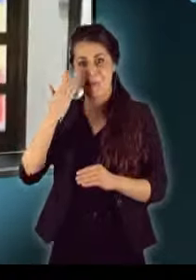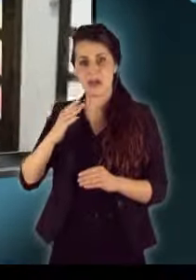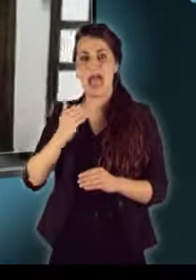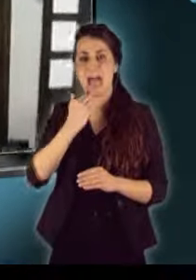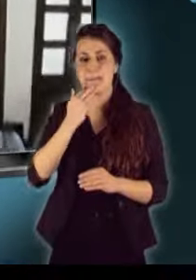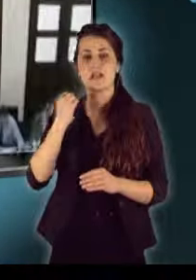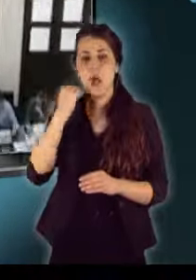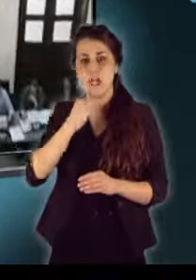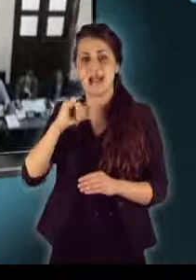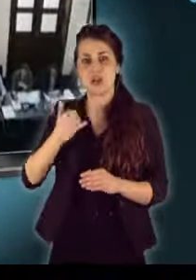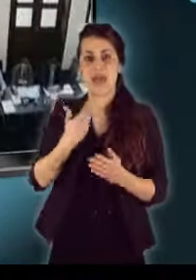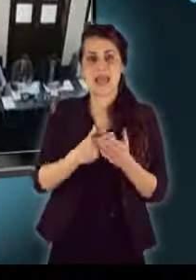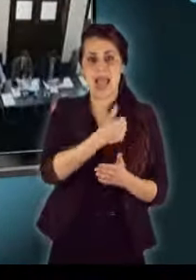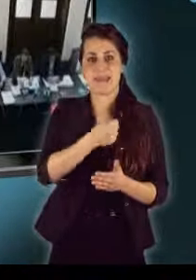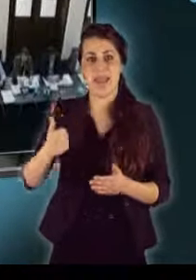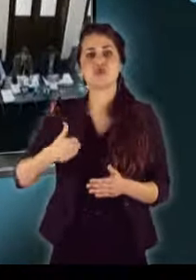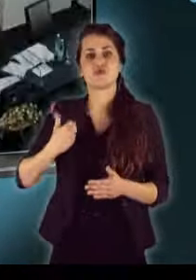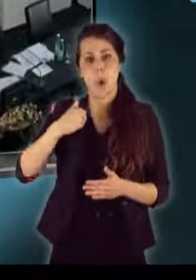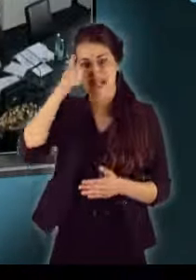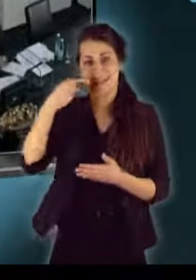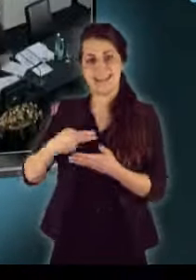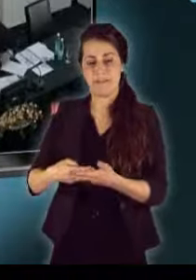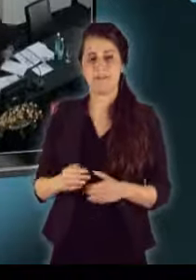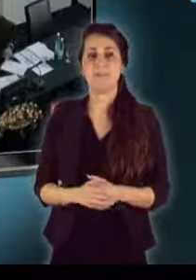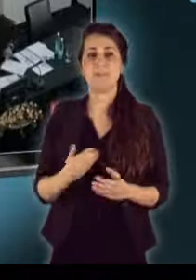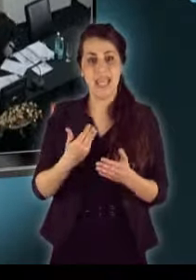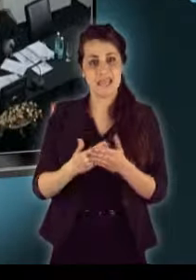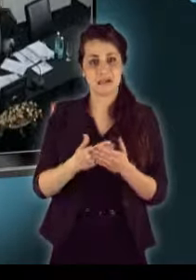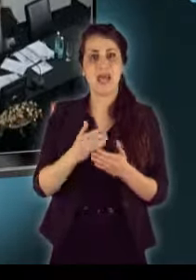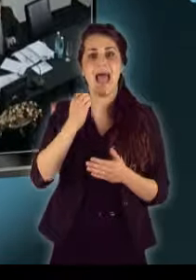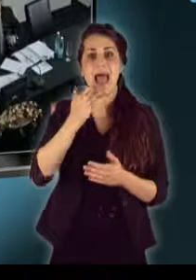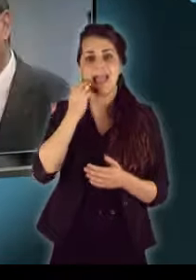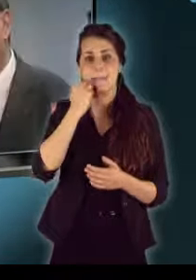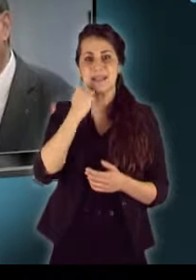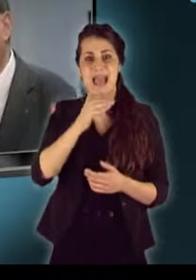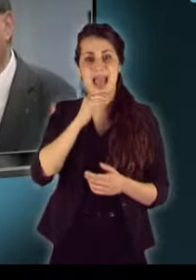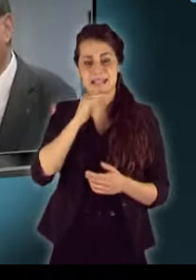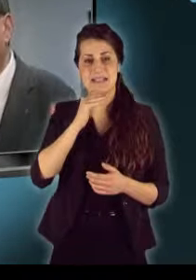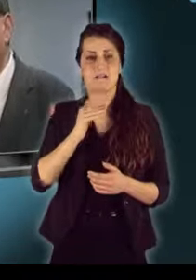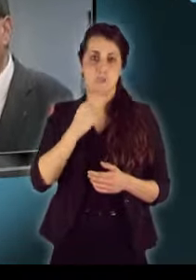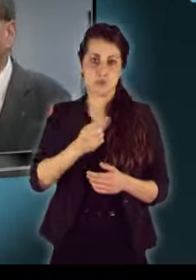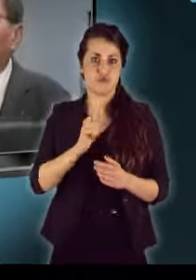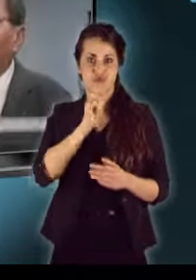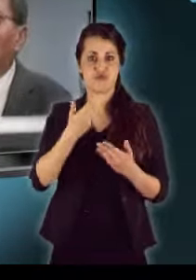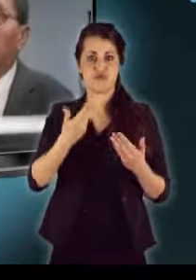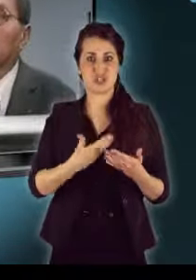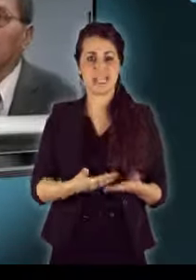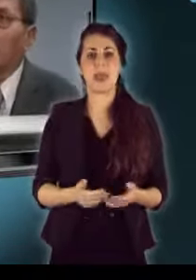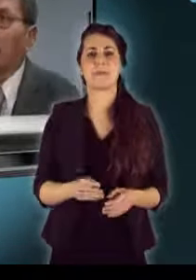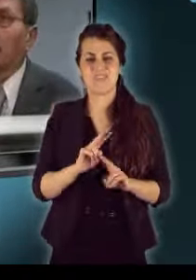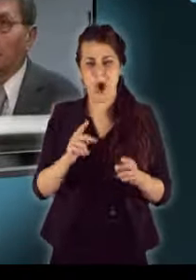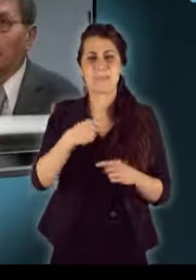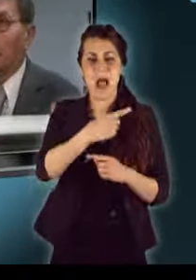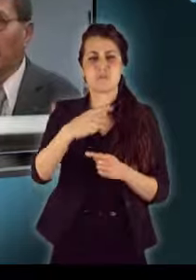is nevezzenek el egy-egy iskolát. Az RMDS ezt a párbeszéd sikerének tartja. Más iskoláknál is vannak etnikai